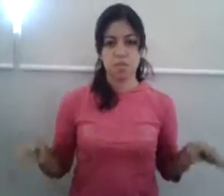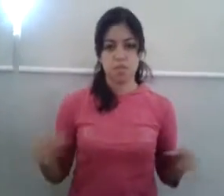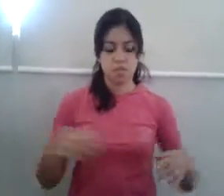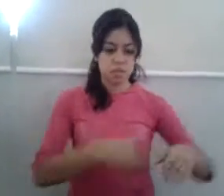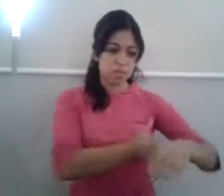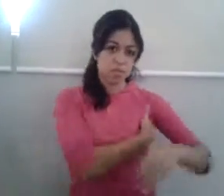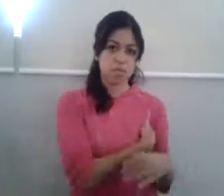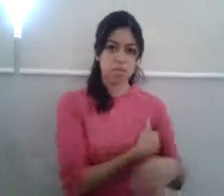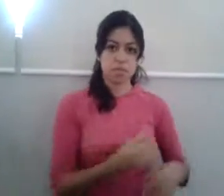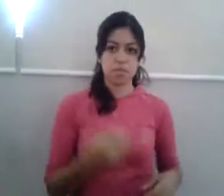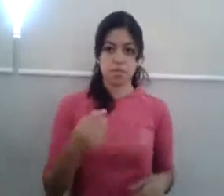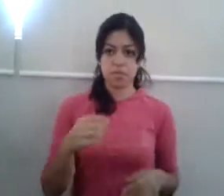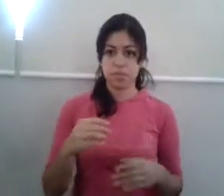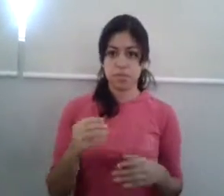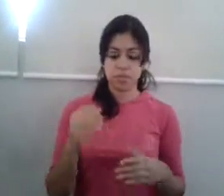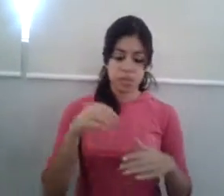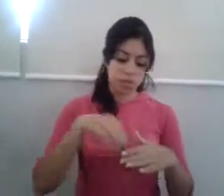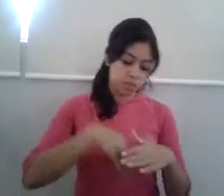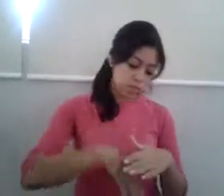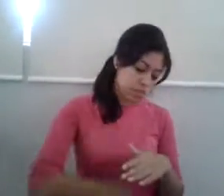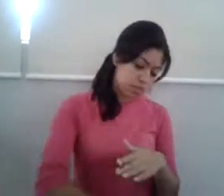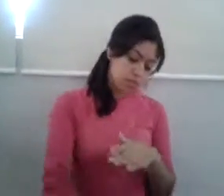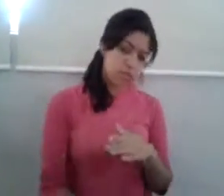Unos metros, hasta el lugar llegado.